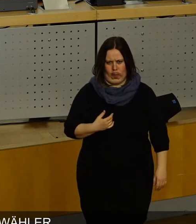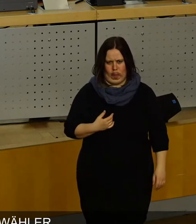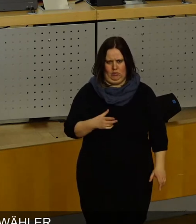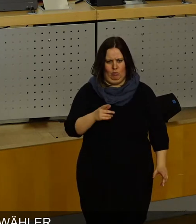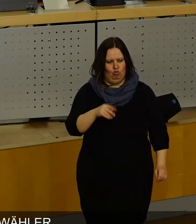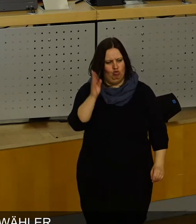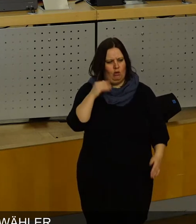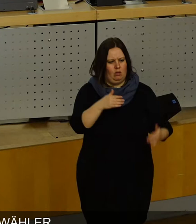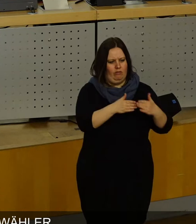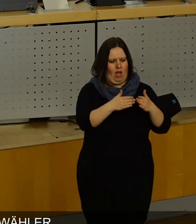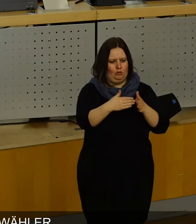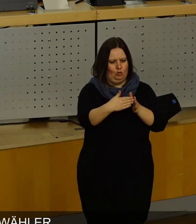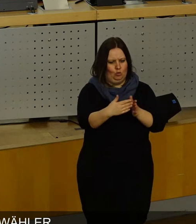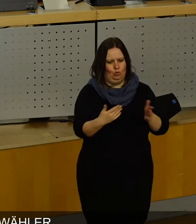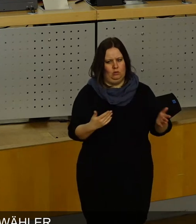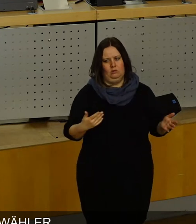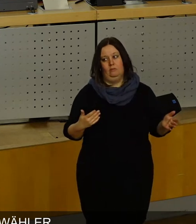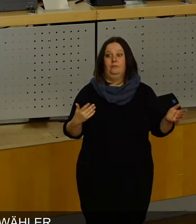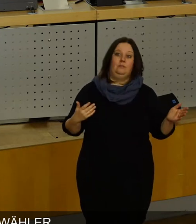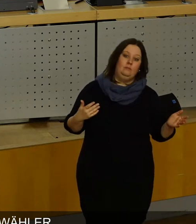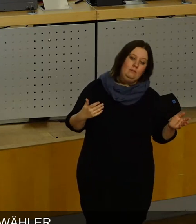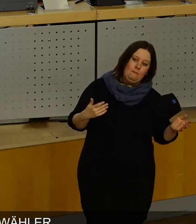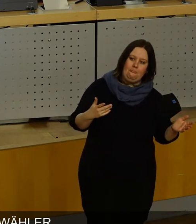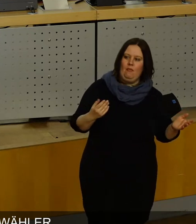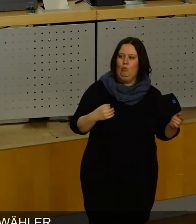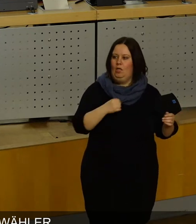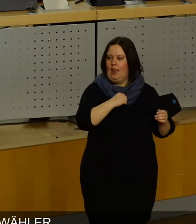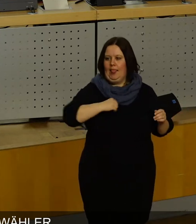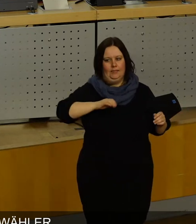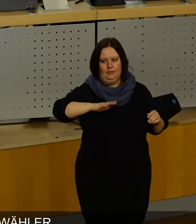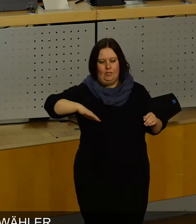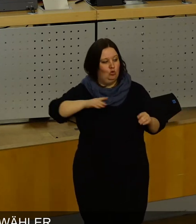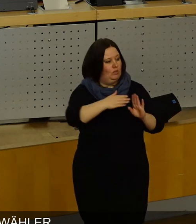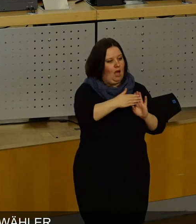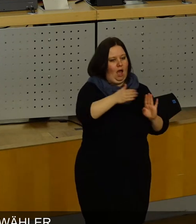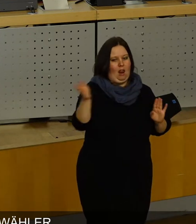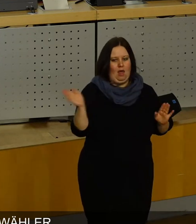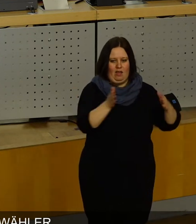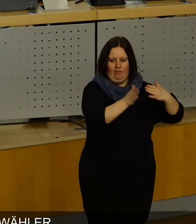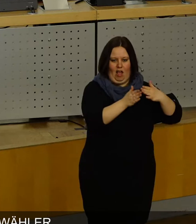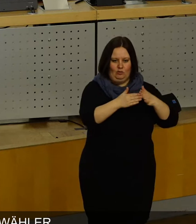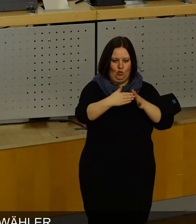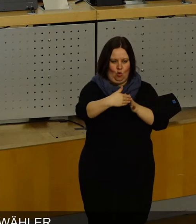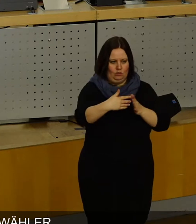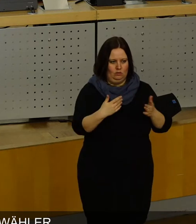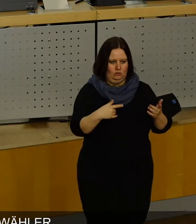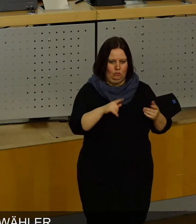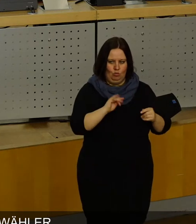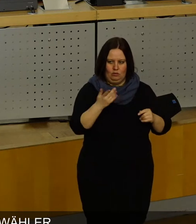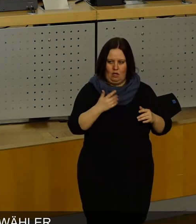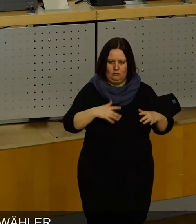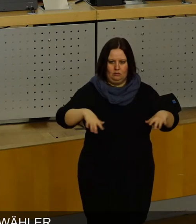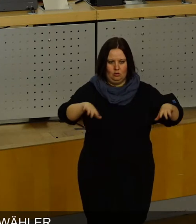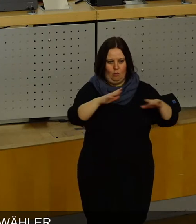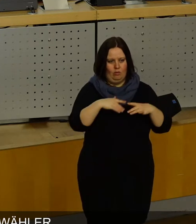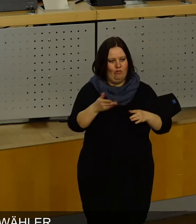sich die Fraktionen, ich will ja nicht mal sagen, auf der linken Seite des Stadtrats, und dass sich alle Fraktionen, die jenseits von diesem Gang